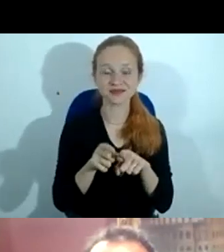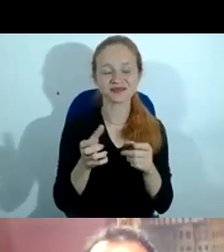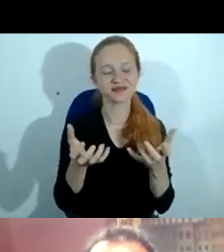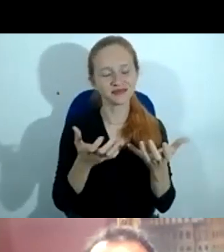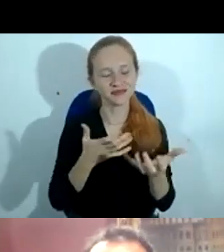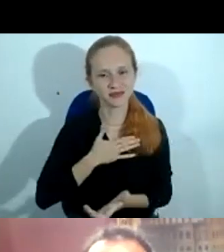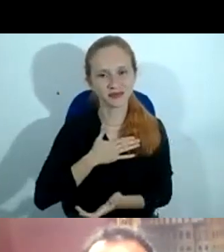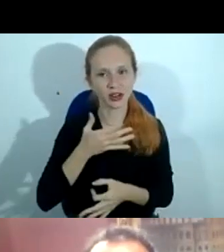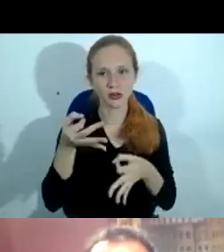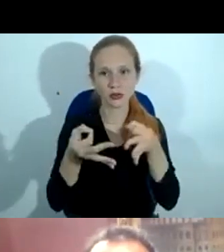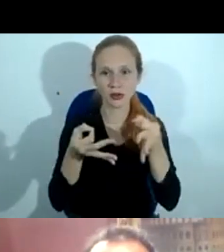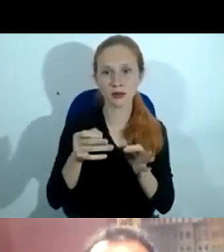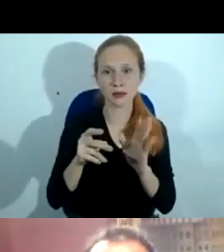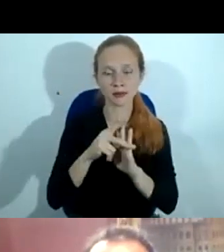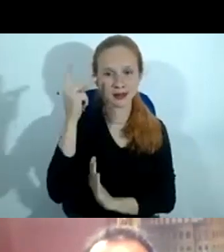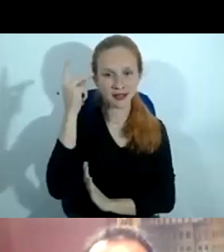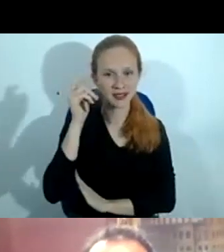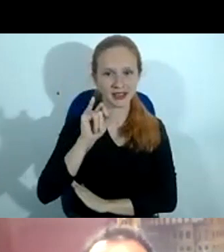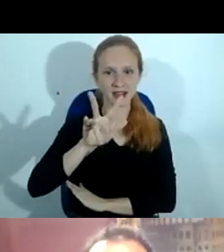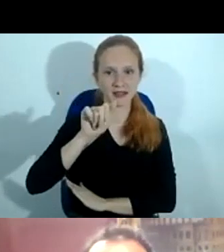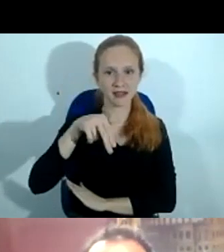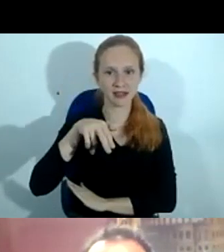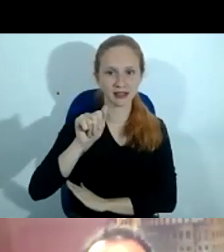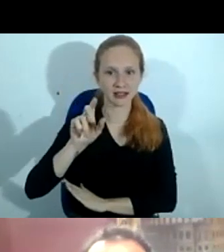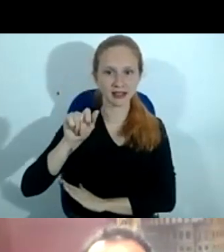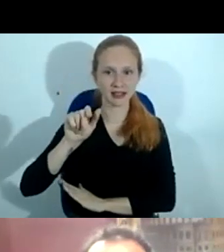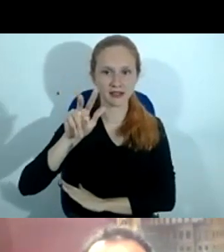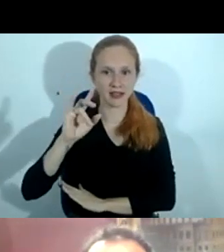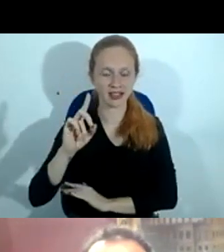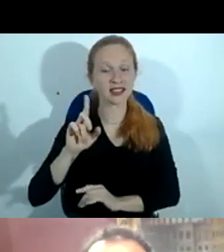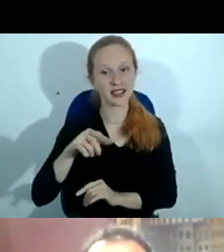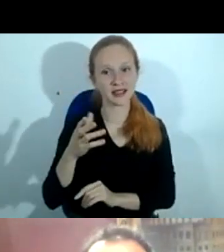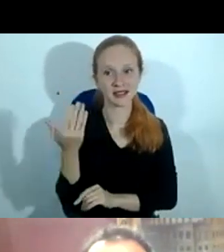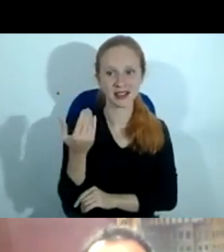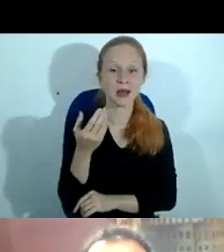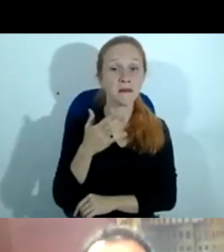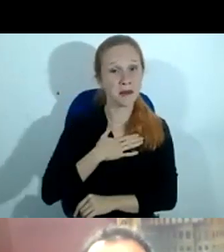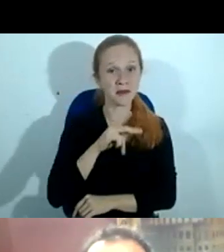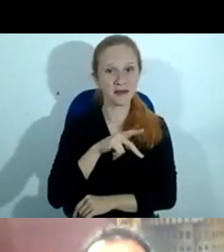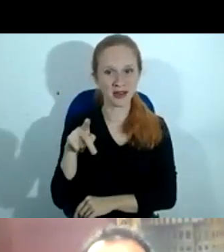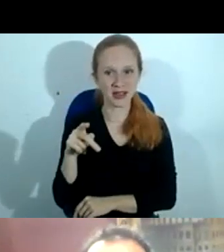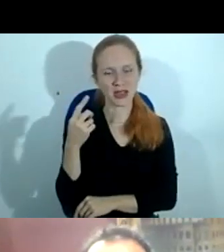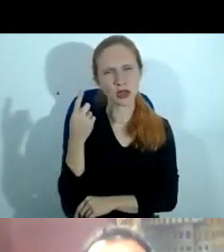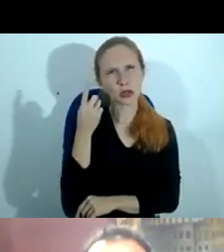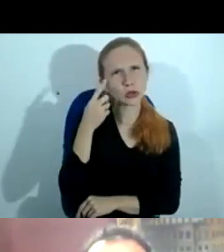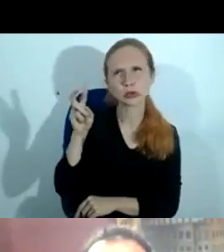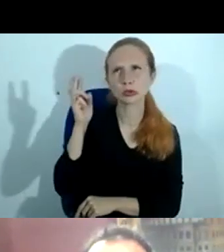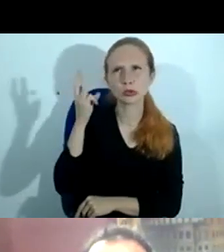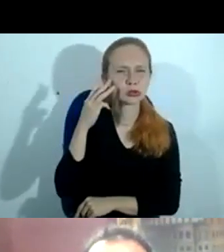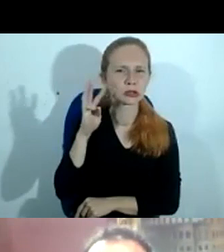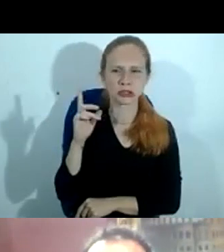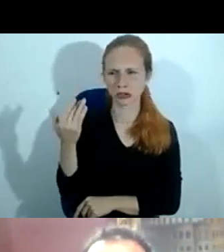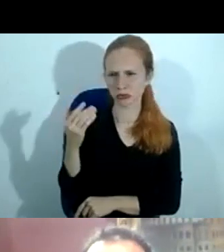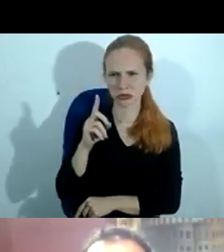juíza de São Paulo, Ivana Davi, que foi minha professora há dois, três dias, na Escola da Magistratura,